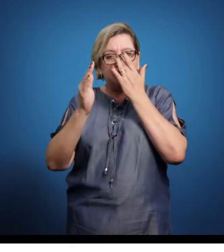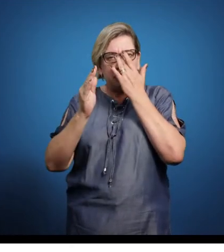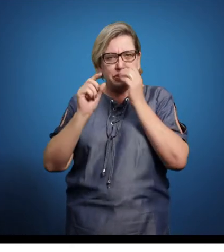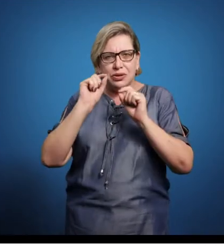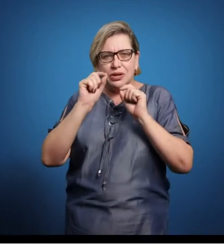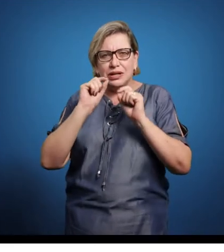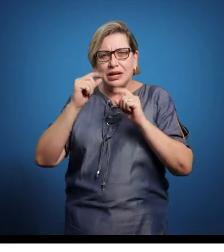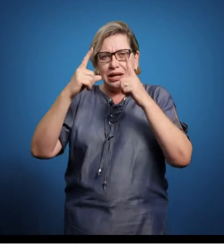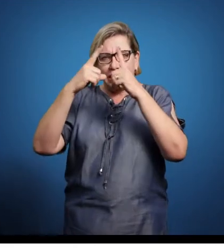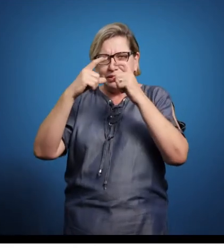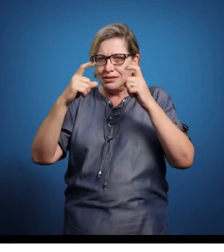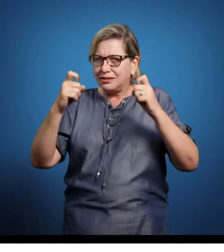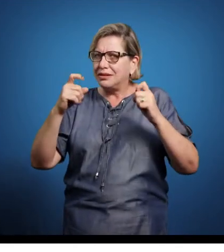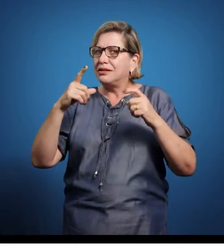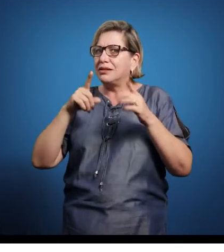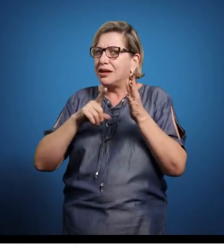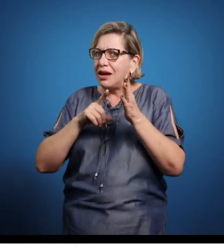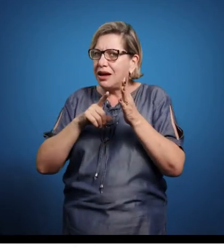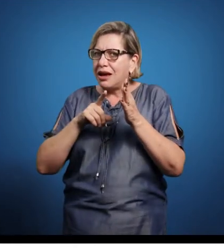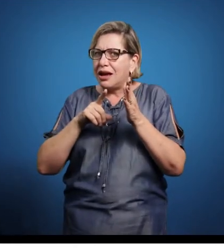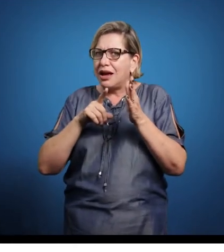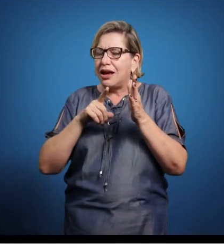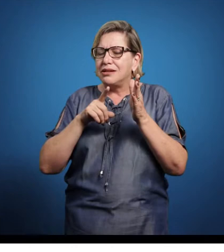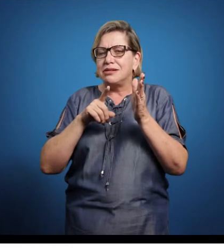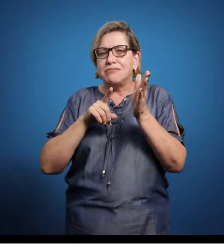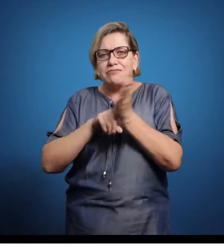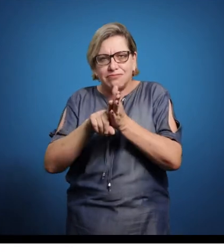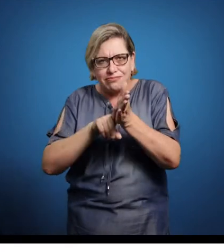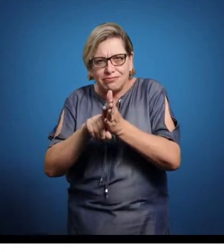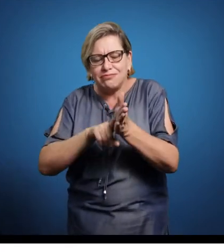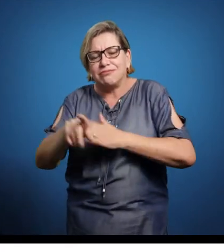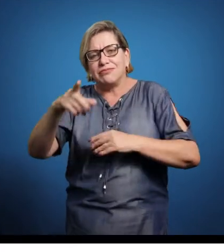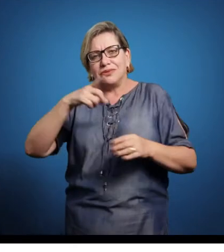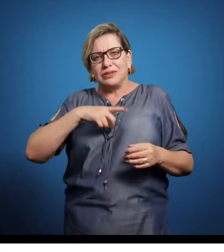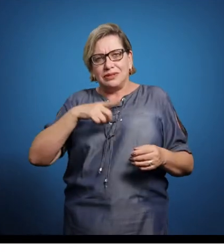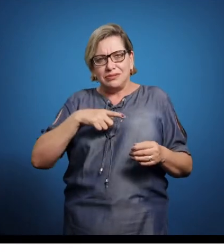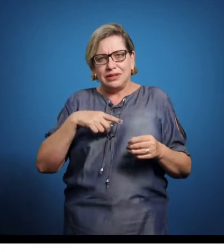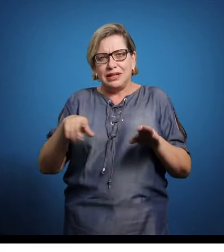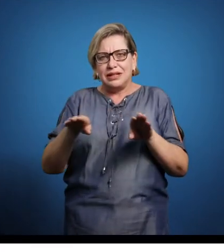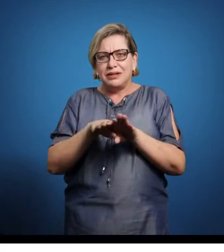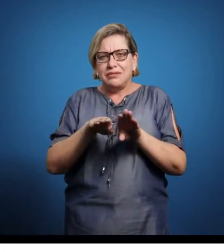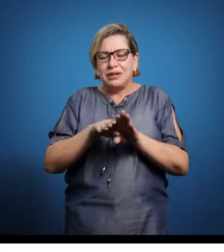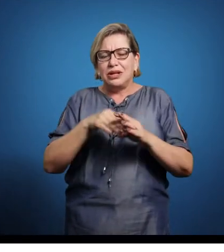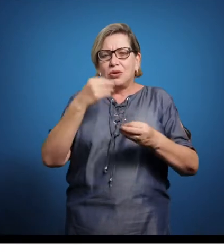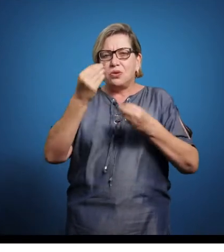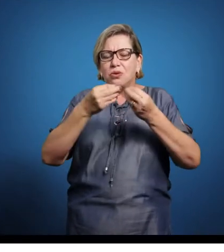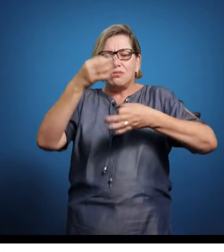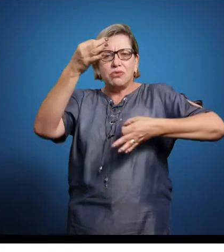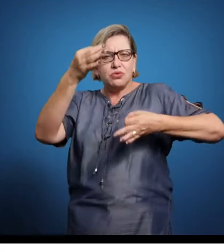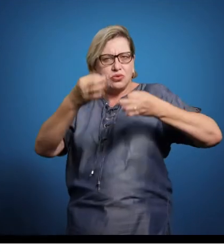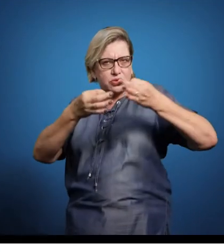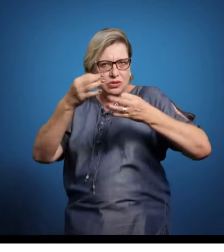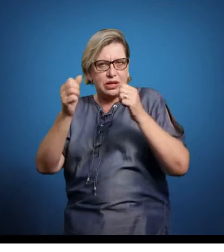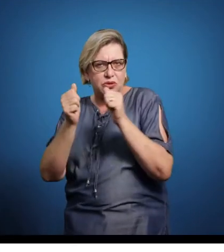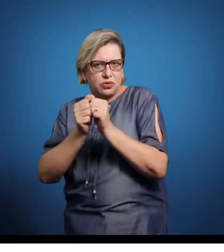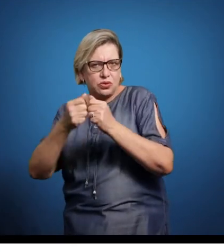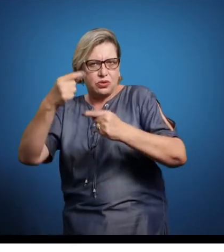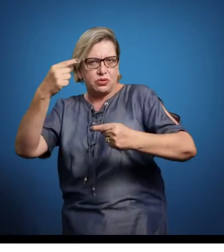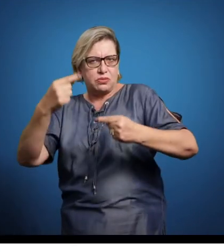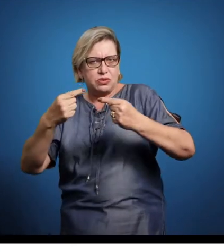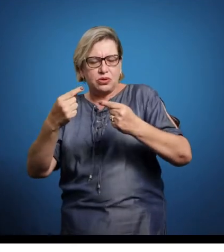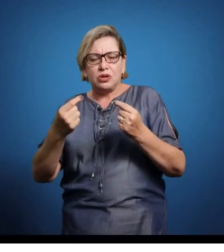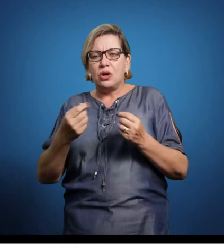ciência política tem se debruçado. A judicialização da política, a politização do judiciário, o grande destaque do